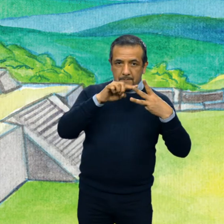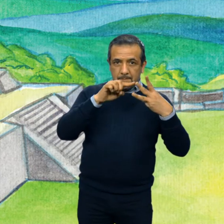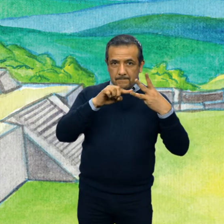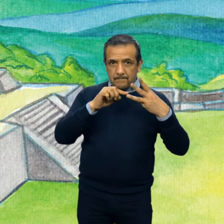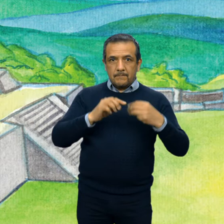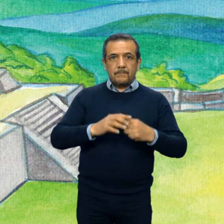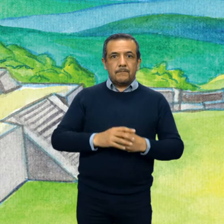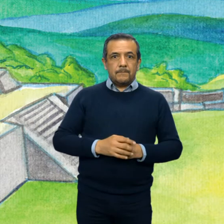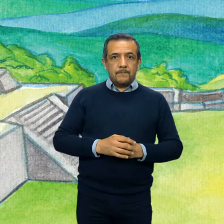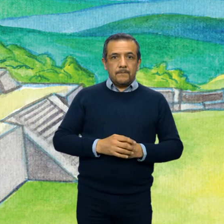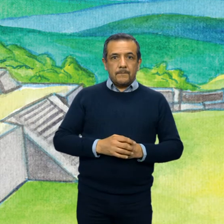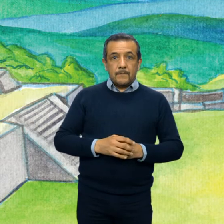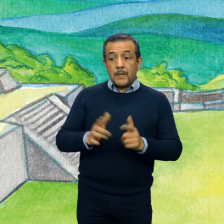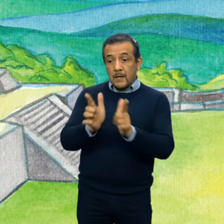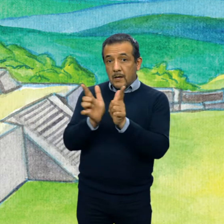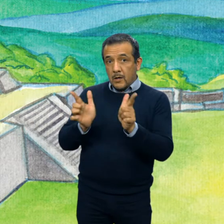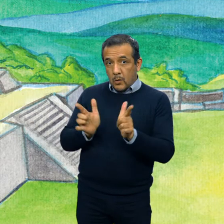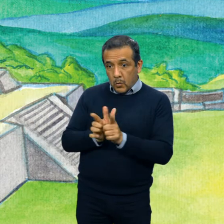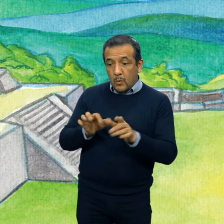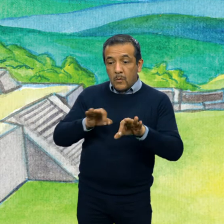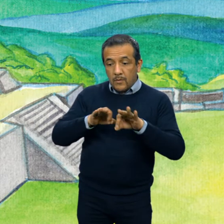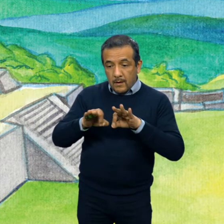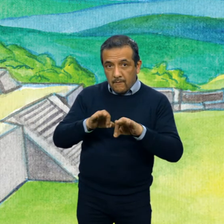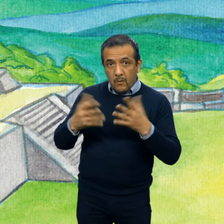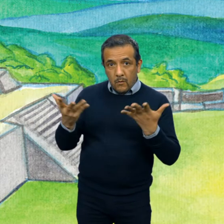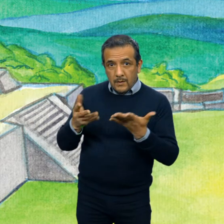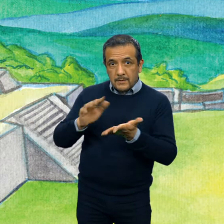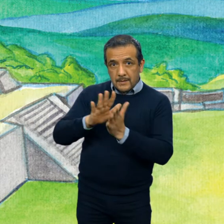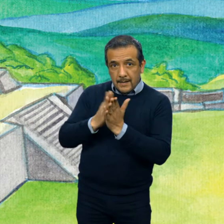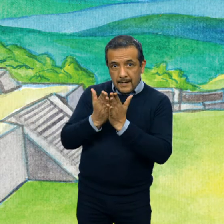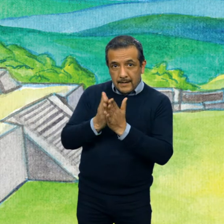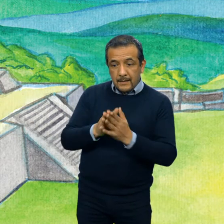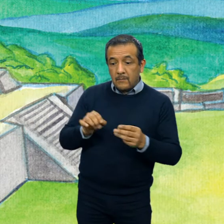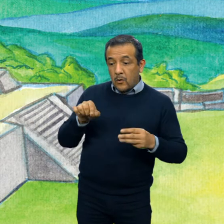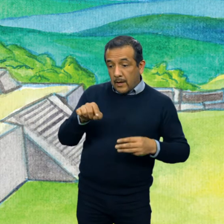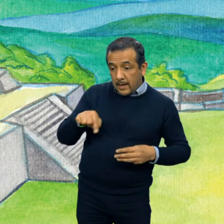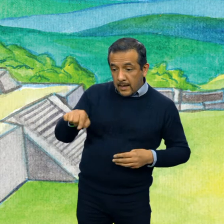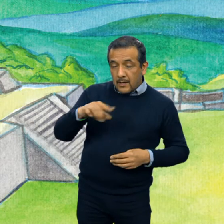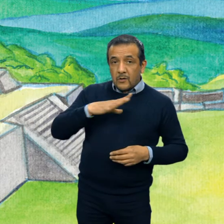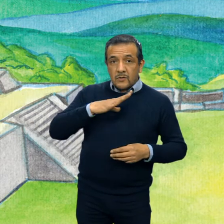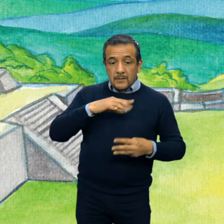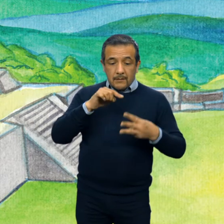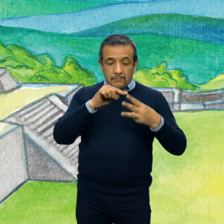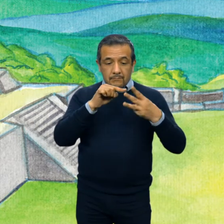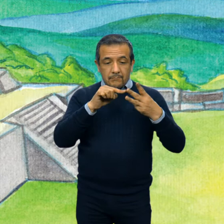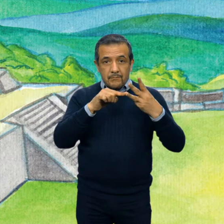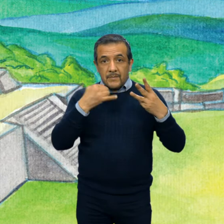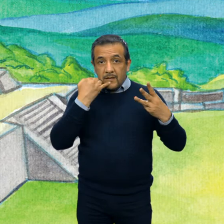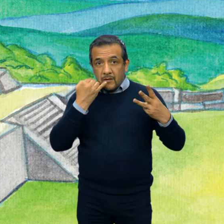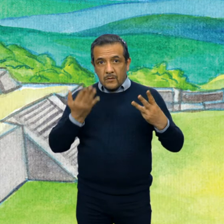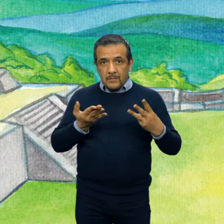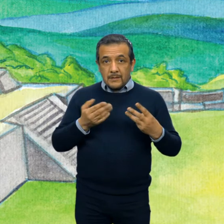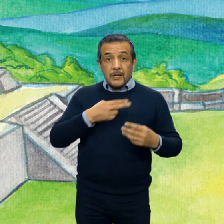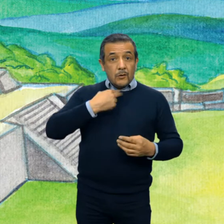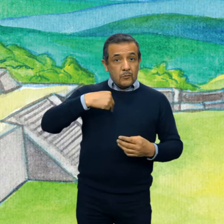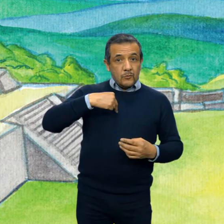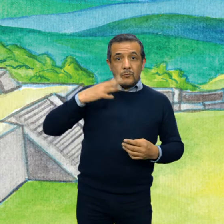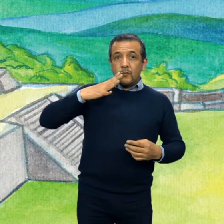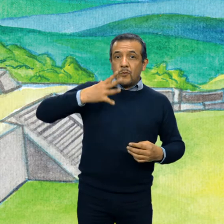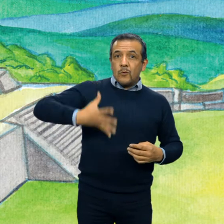El grupo que trabajó en este libro tiene por lengua materna alguno de estos idiomas y nos enorgullece poder hablar de